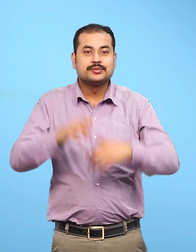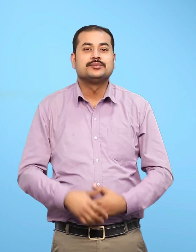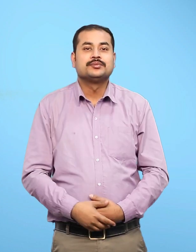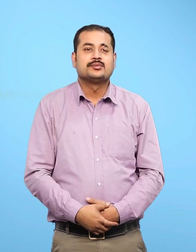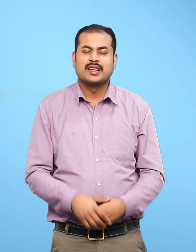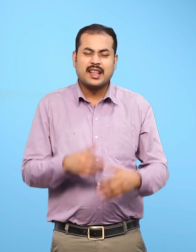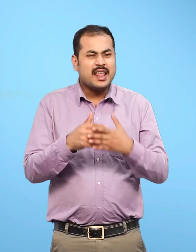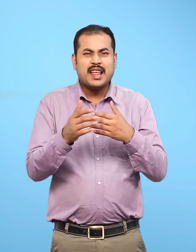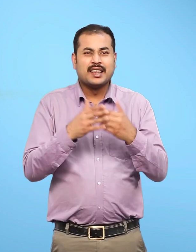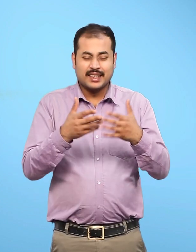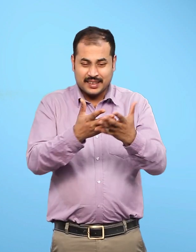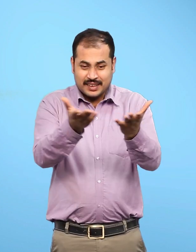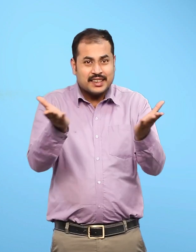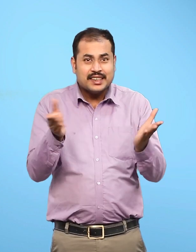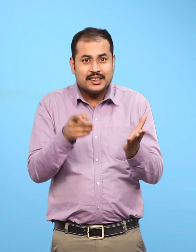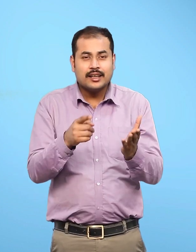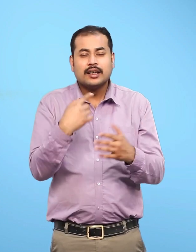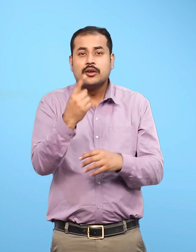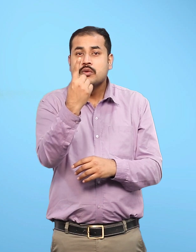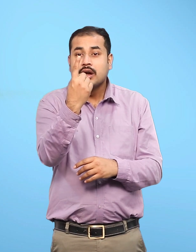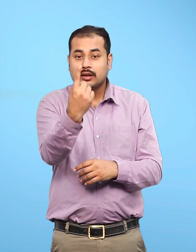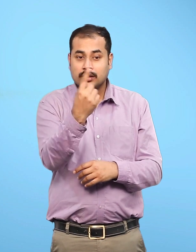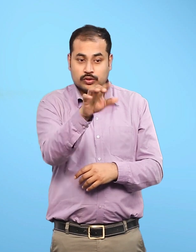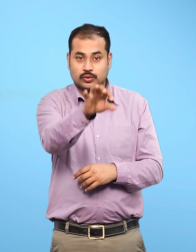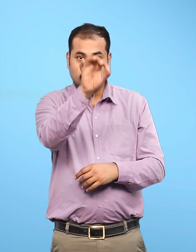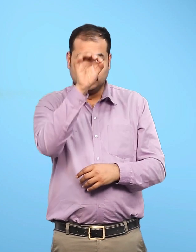अब किसी एक पेड़ के तने पर अपना कागज रखो